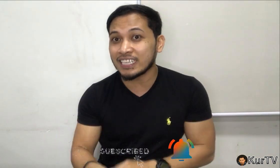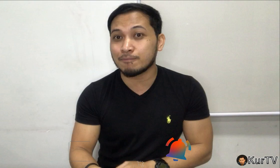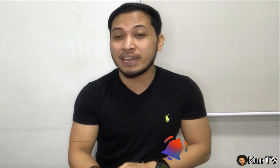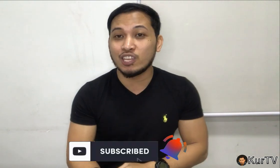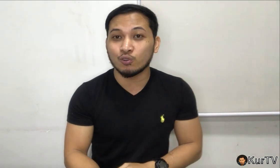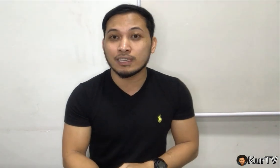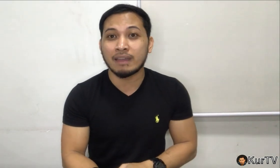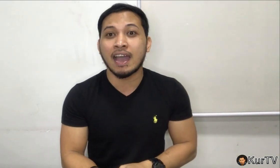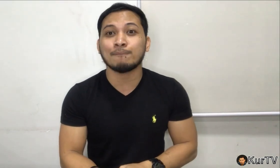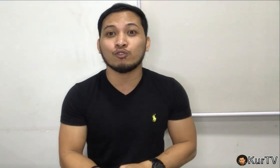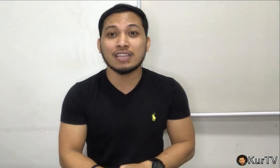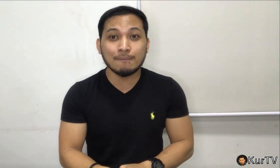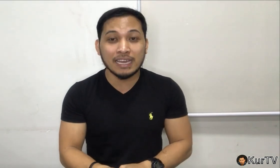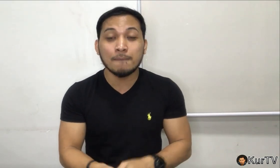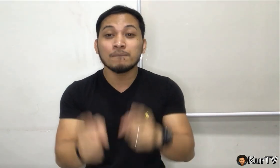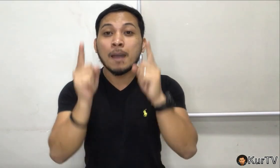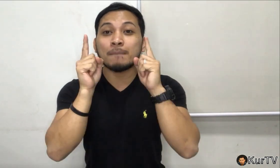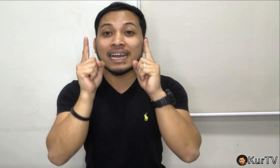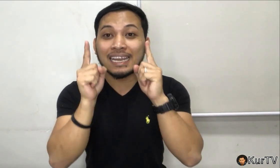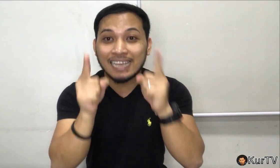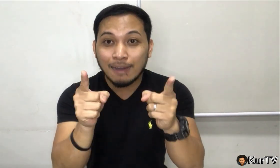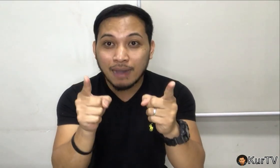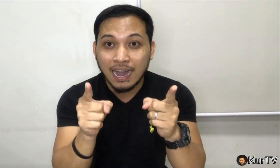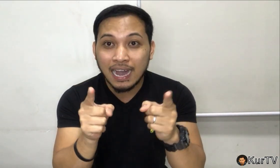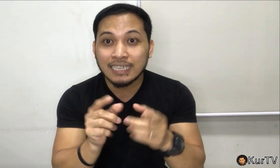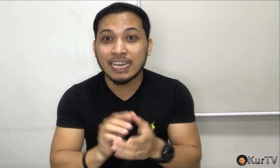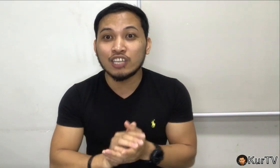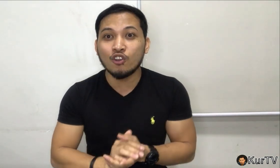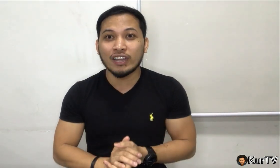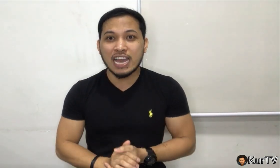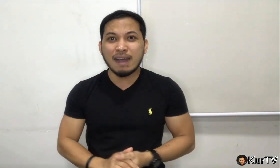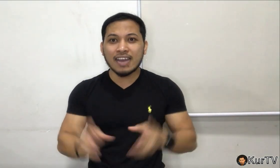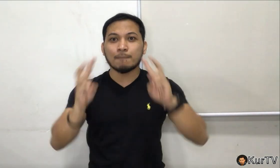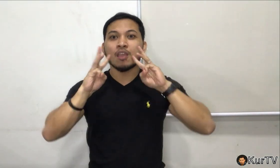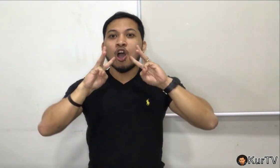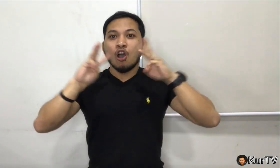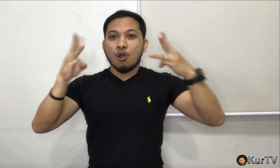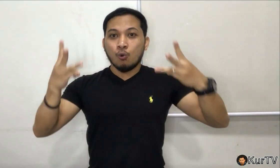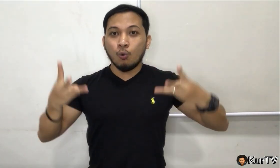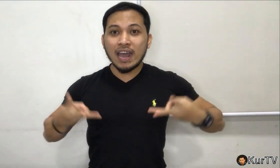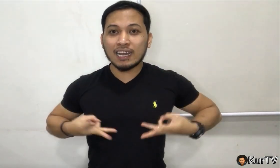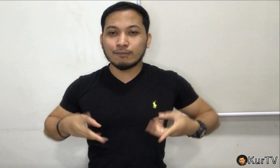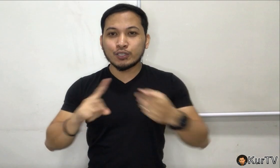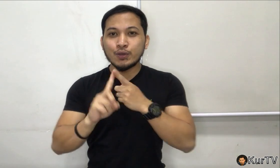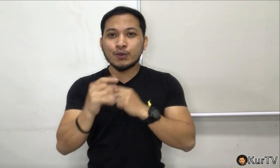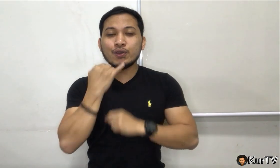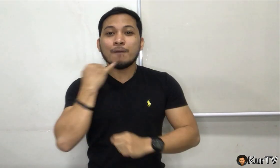latest videos na may upload namin para lamang sa inyo. Kaya naman, welcome to